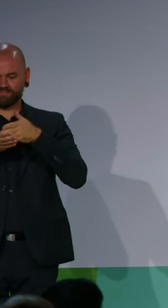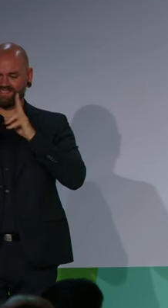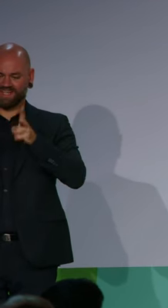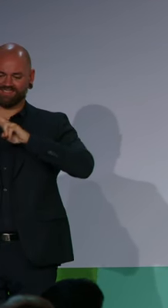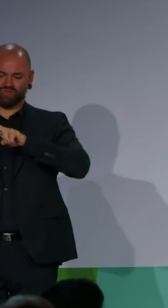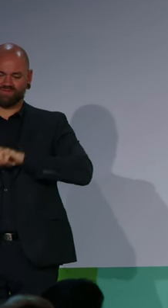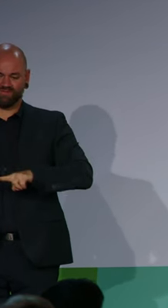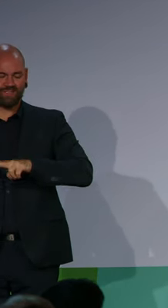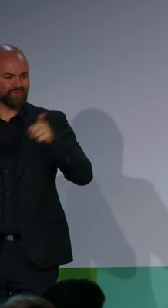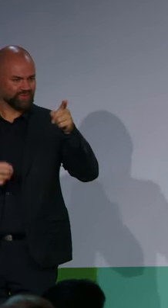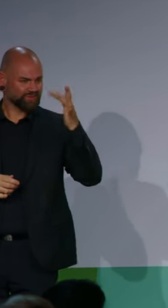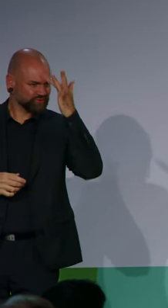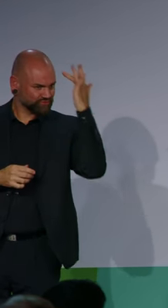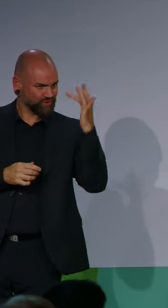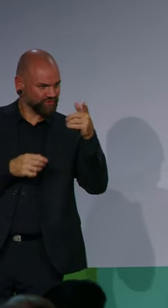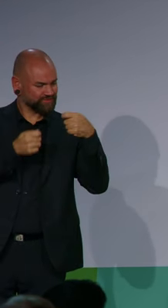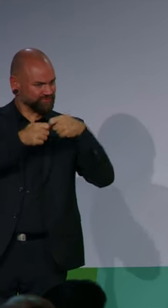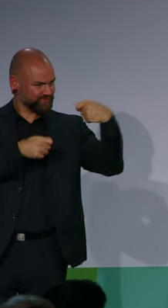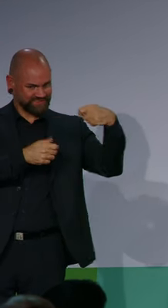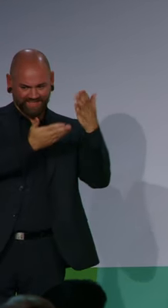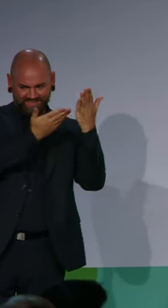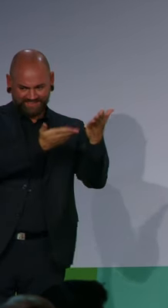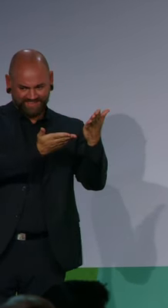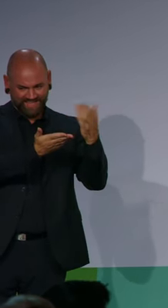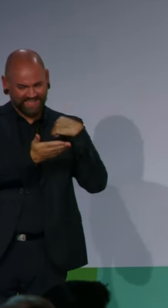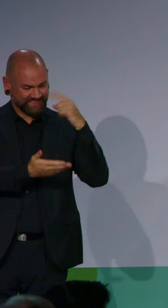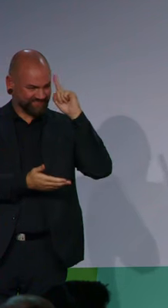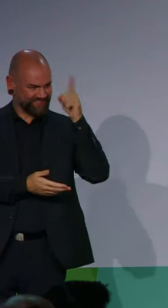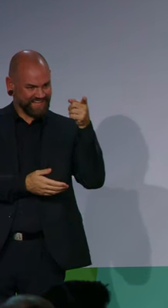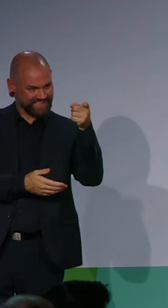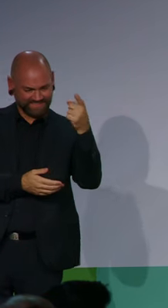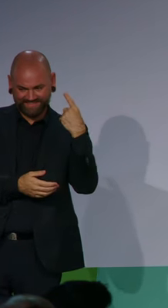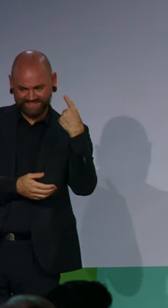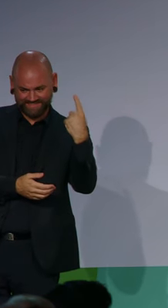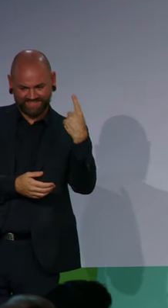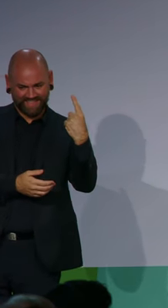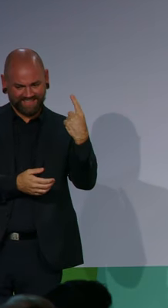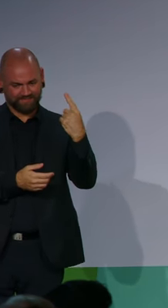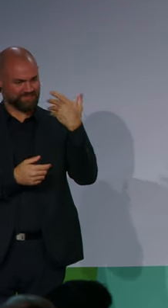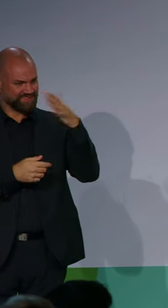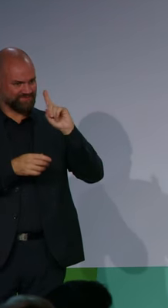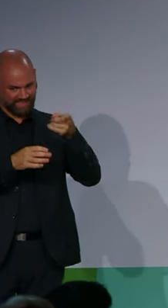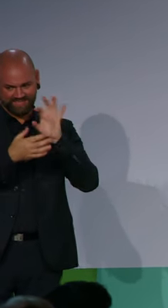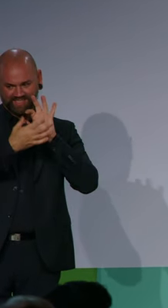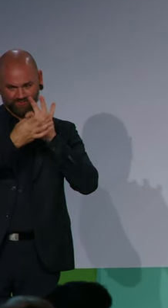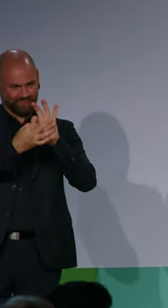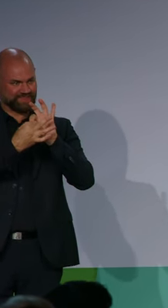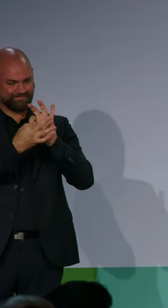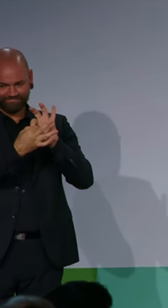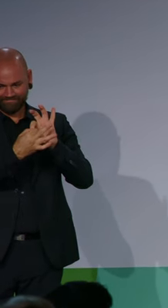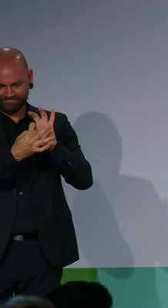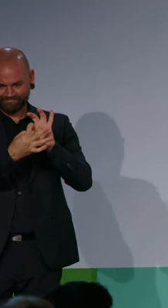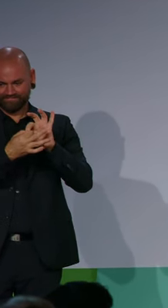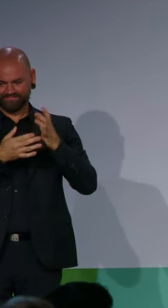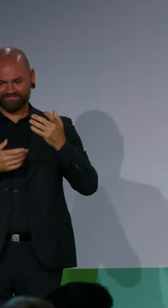eine besondere Freude und Ehre, dass Sie heute da sind, dass Sie jetzt auch ein paar Worte hier an meine Gäste richten. Meine sehr geehrten Damen und